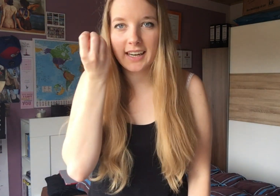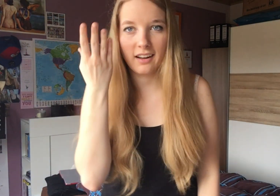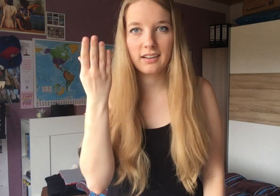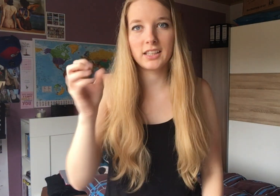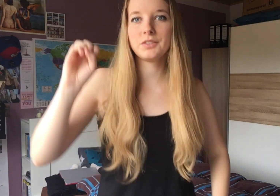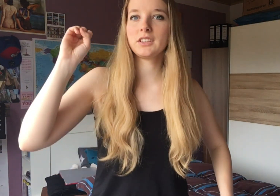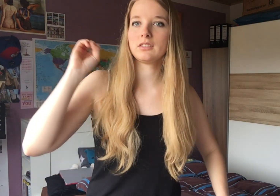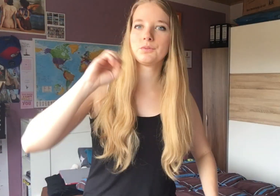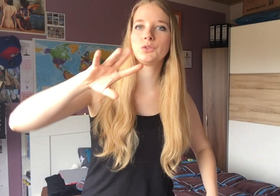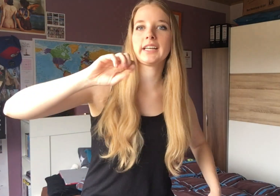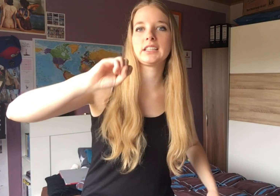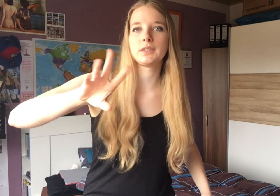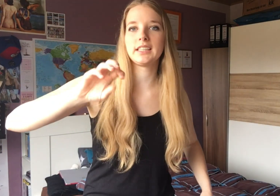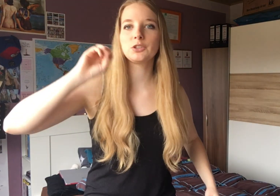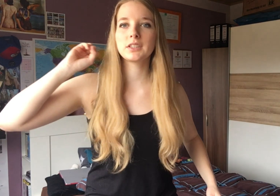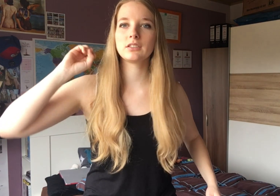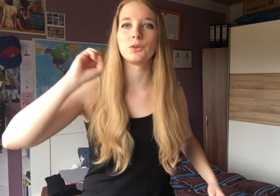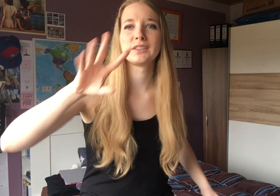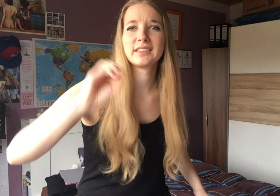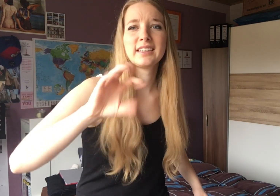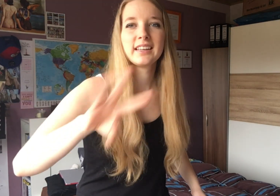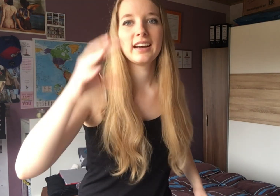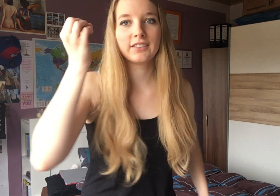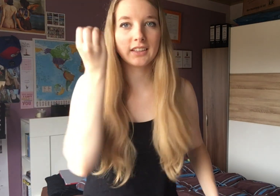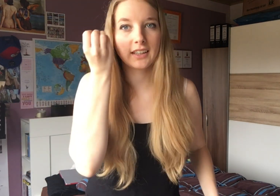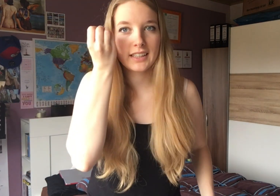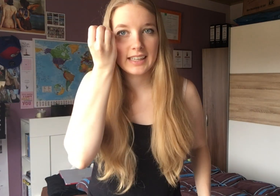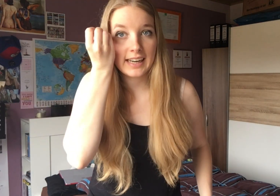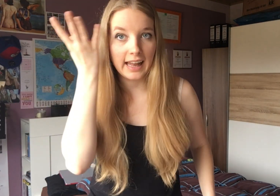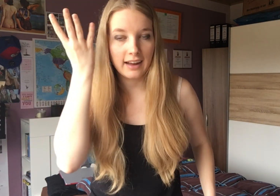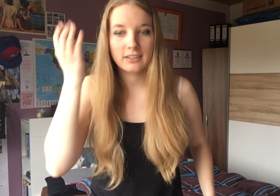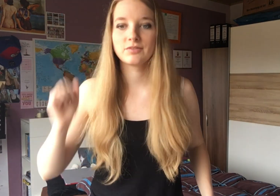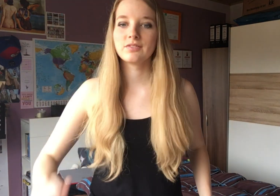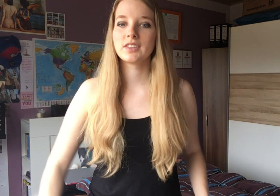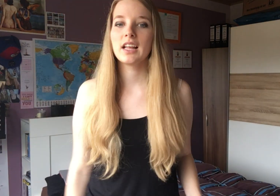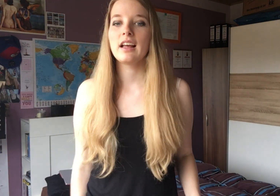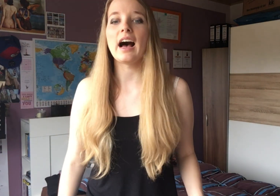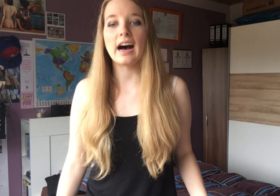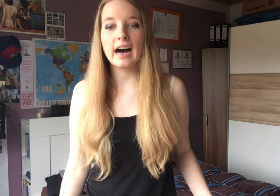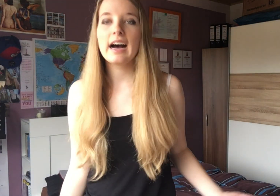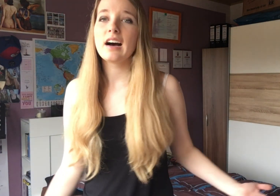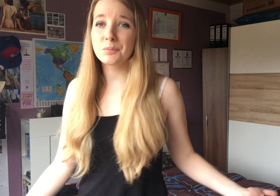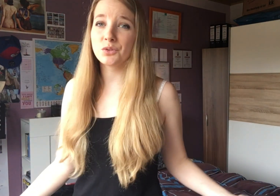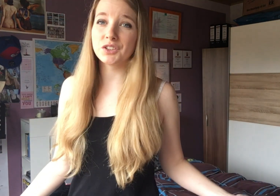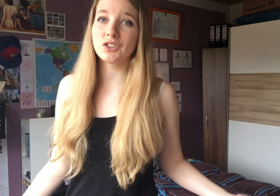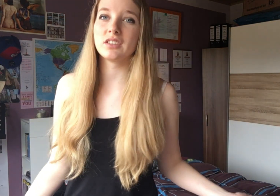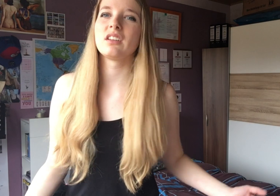klar. Also, wie würdest du gerade jemanden nass spritzen? Und dann halt klar. Aha, hab schon verstanden.